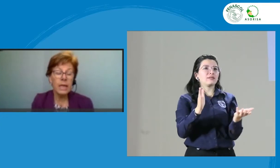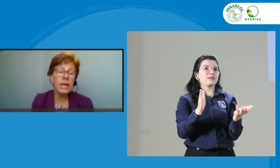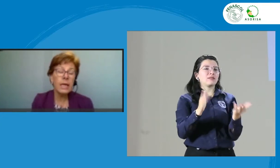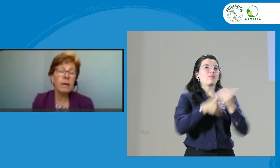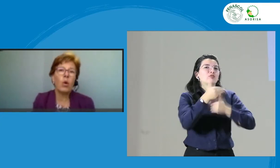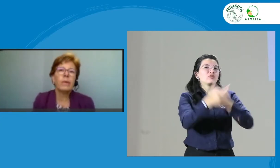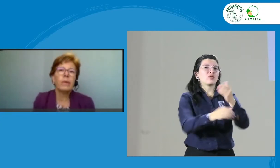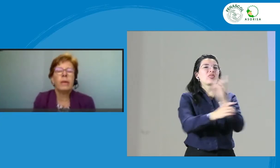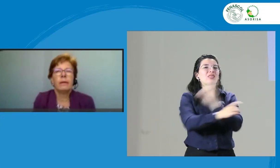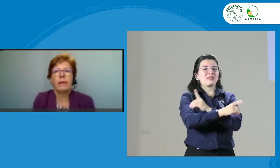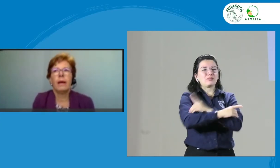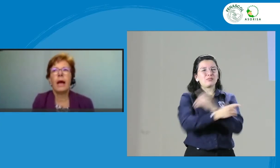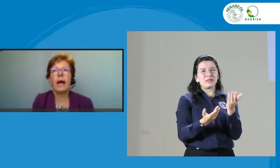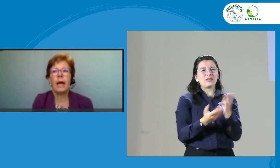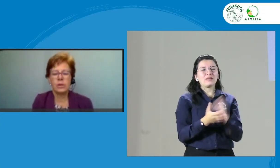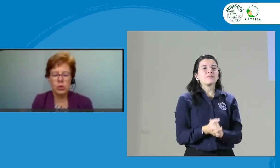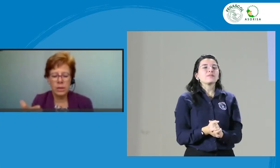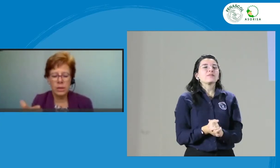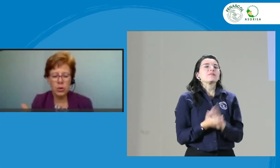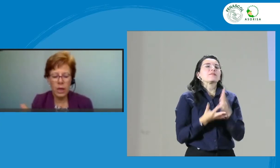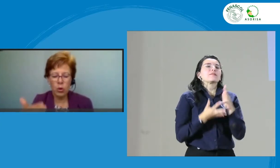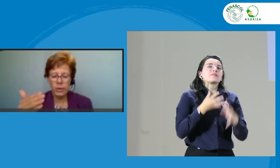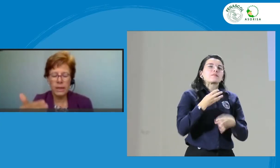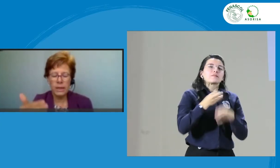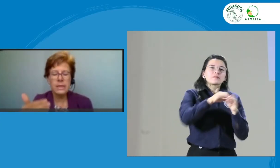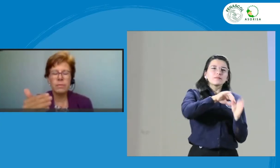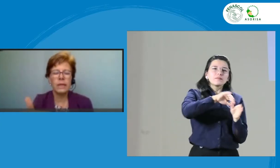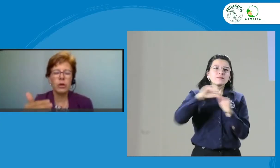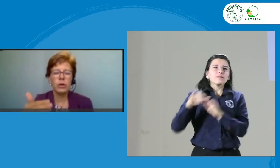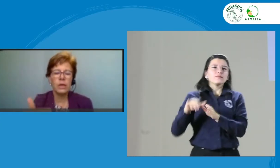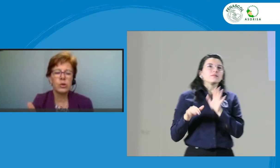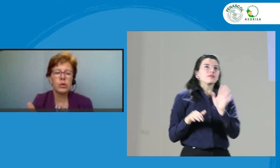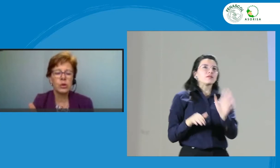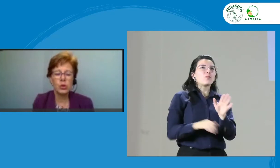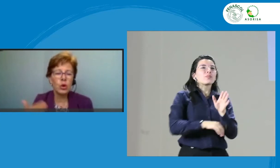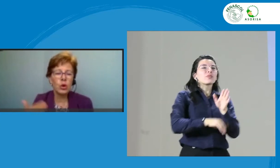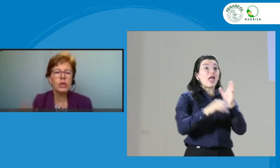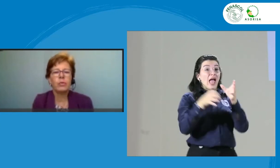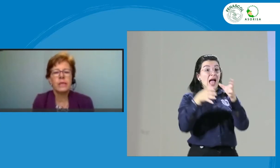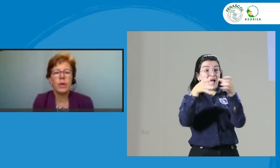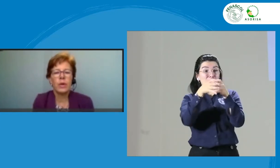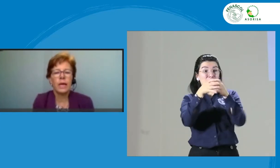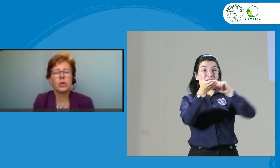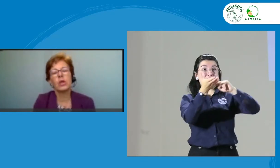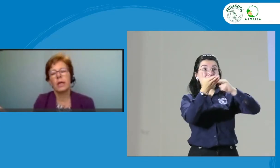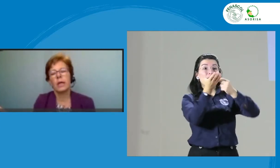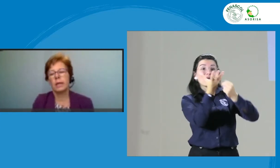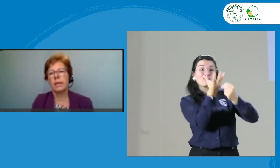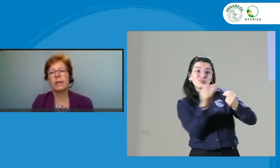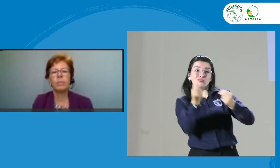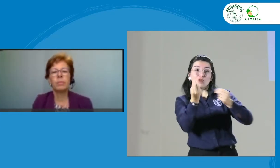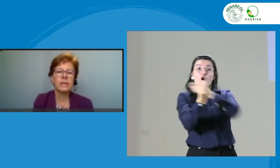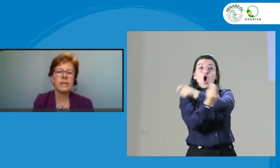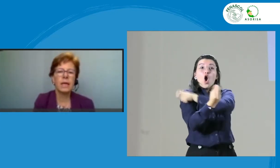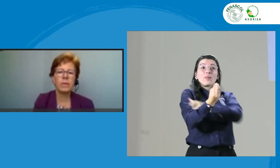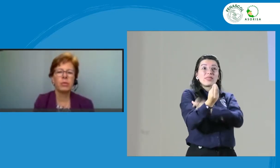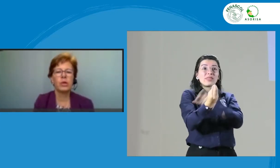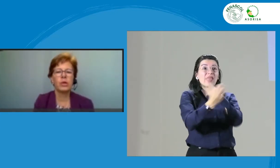Y, obviamente, a la asociación, al comité disciplinario de la asociación, solo se pueden llevar casos de intérpretes que sean miembros de la